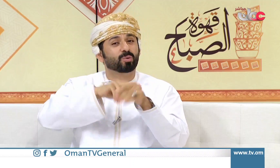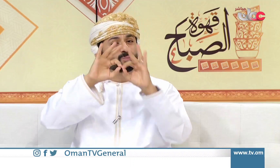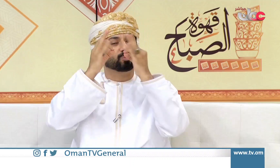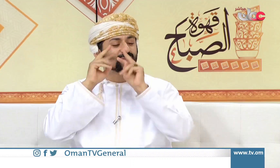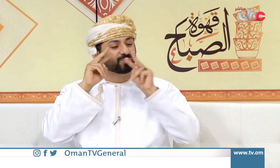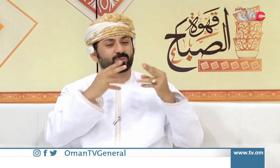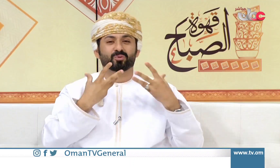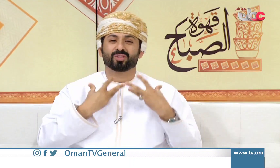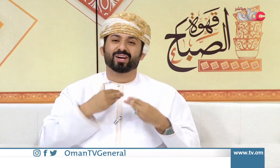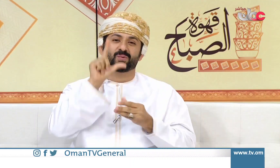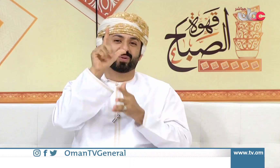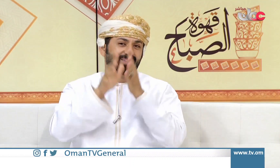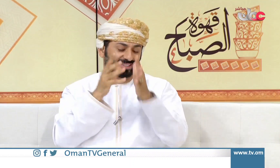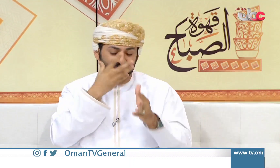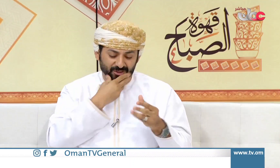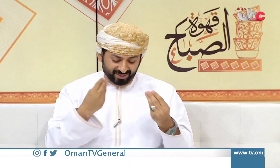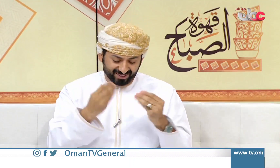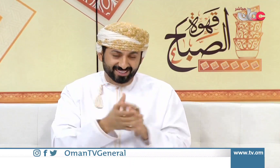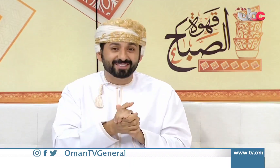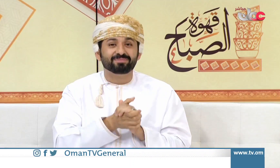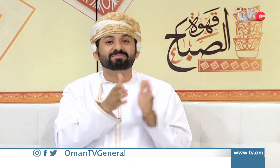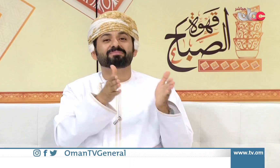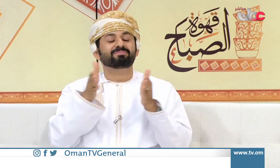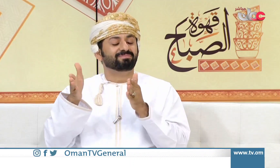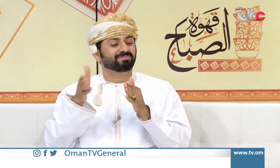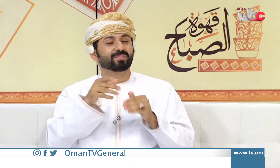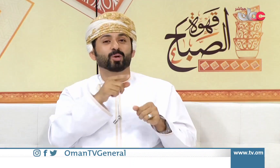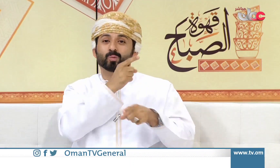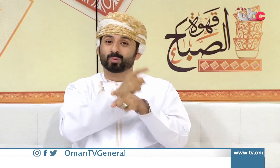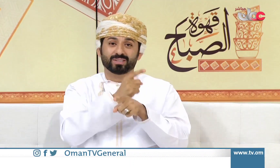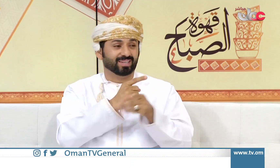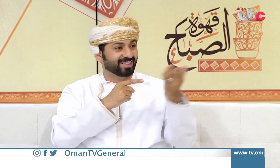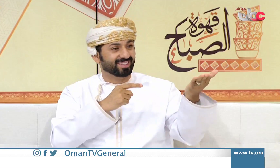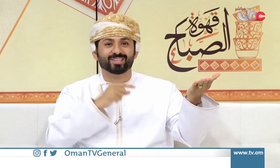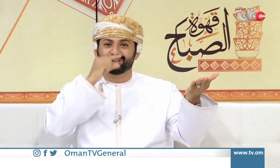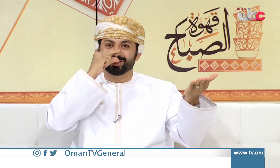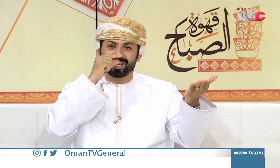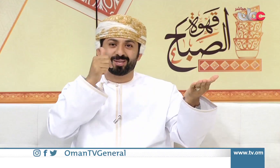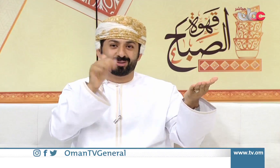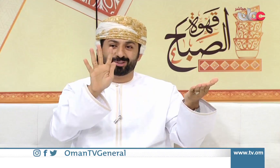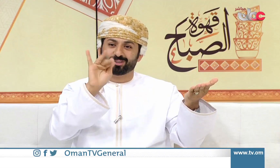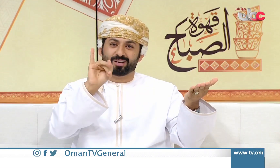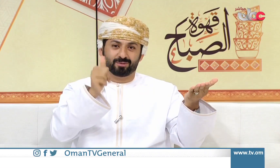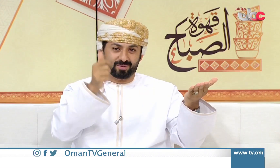وأيضاً معنا أحد الأخوات من دولة عقا السمعية الأستاذة شيماء هذه